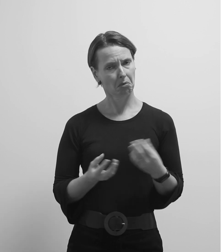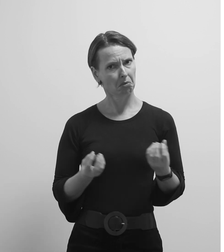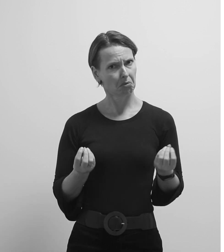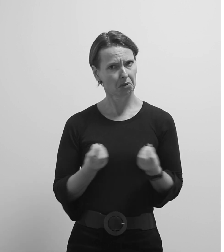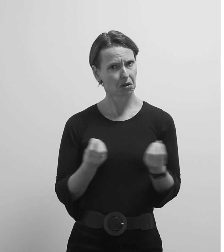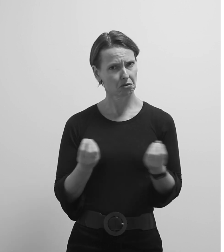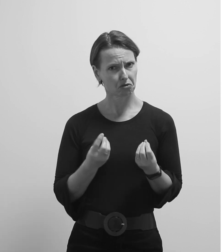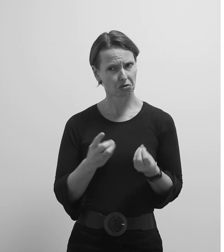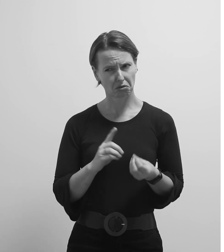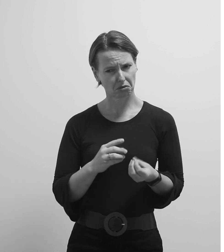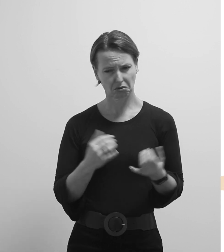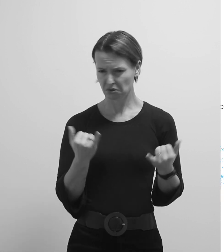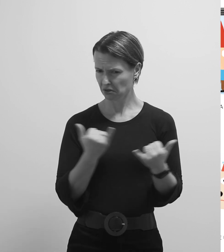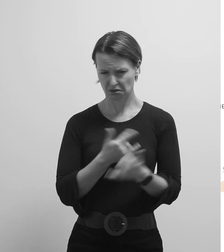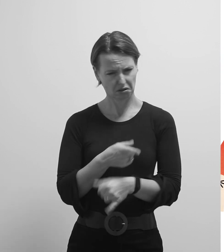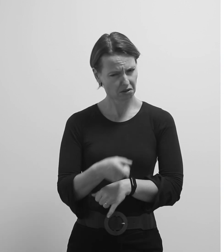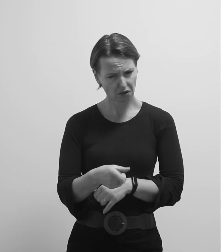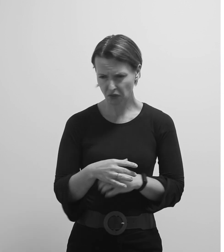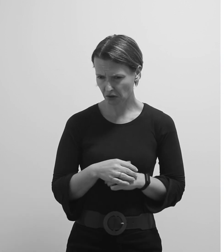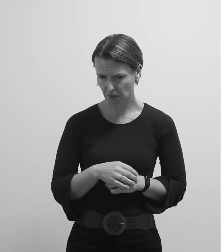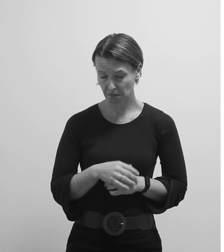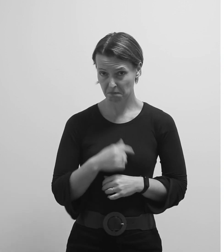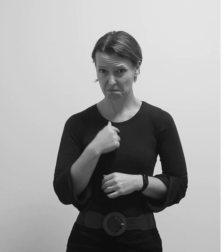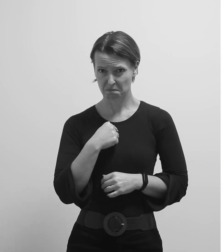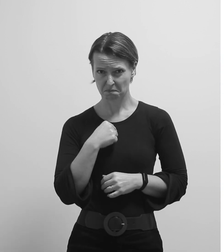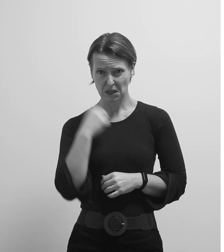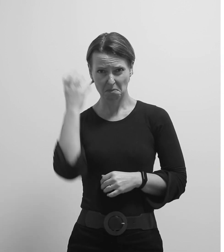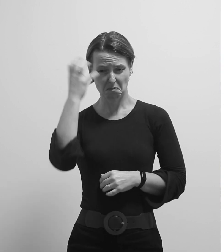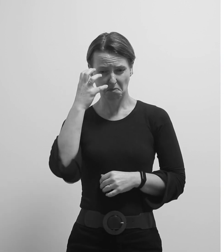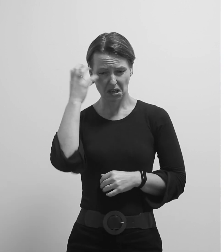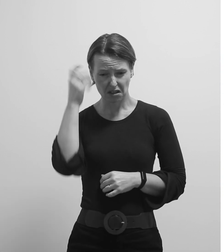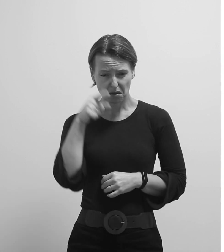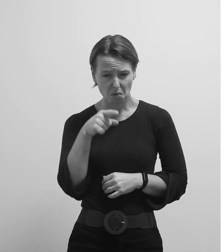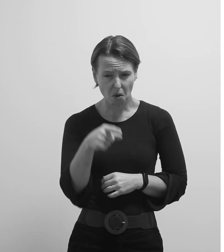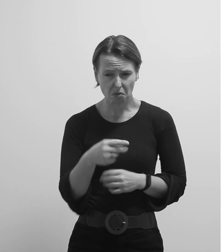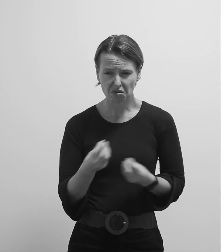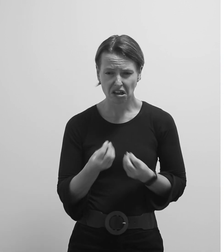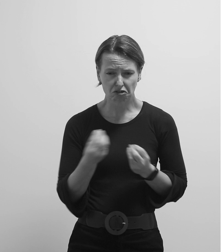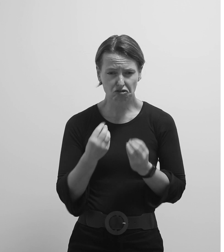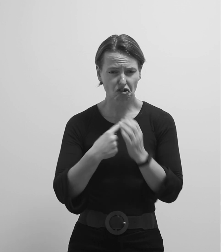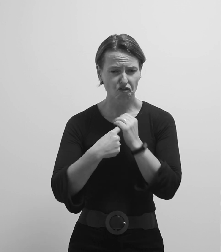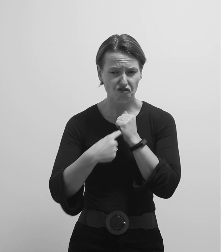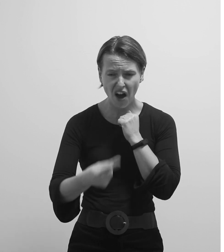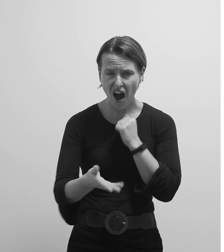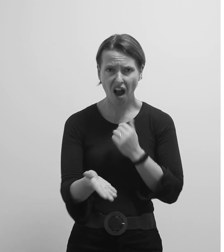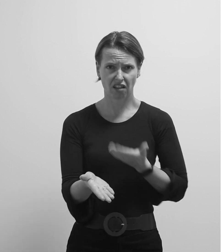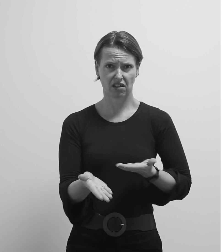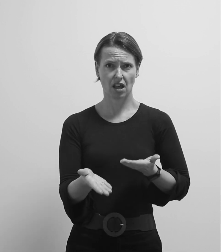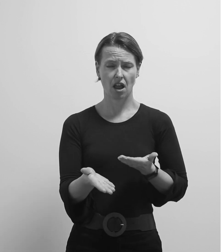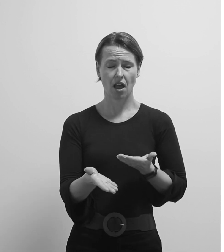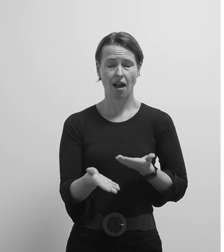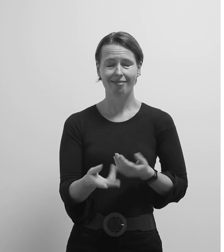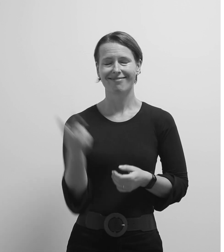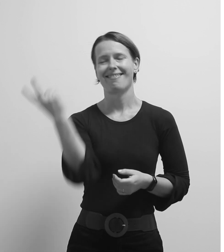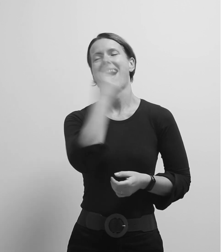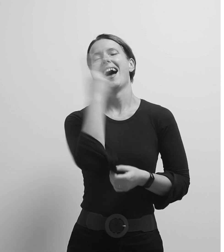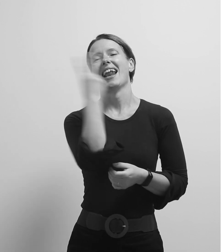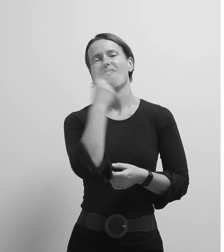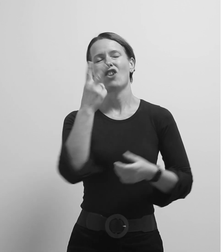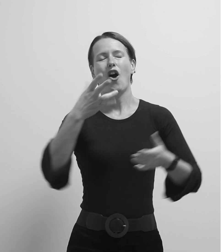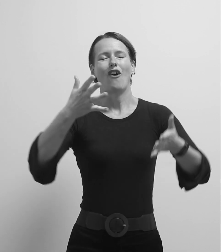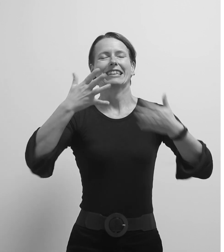Nešto nije u redu. Čini mi se da mu nešto nedostaje. Pa